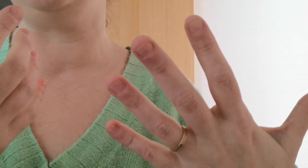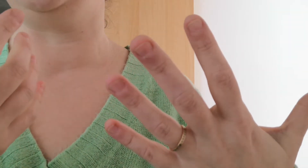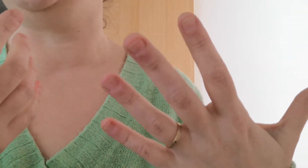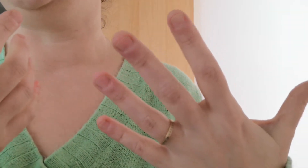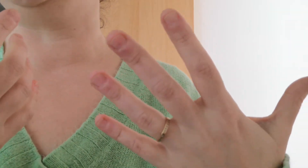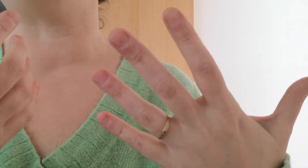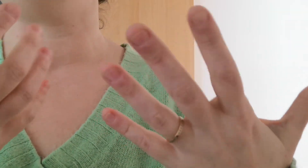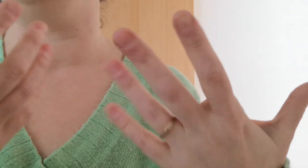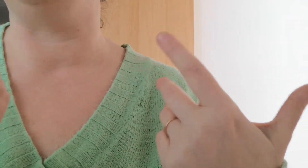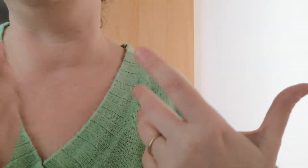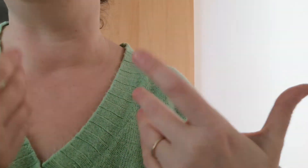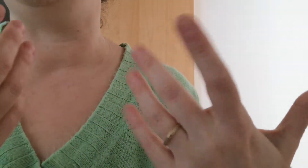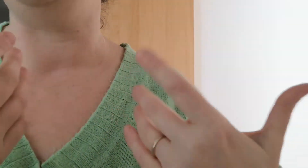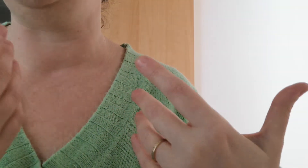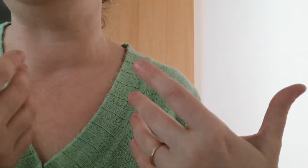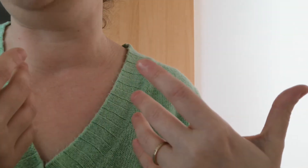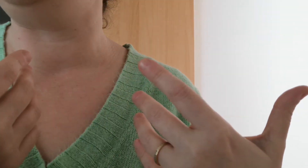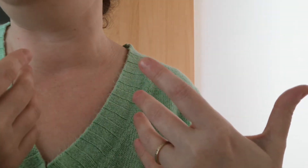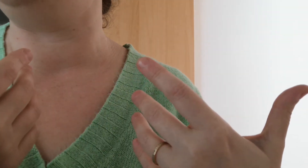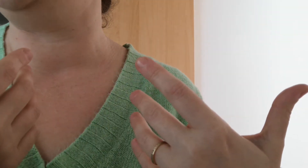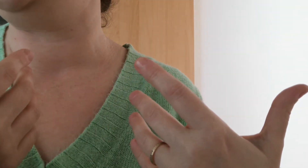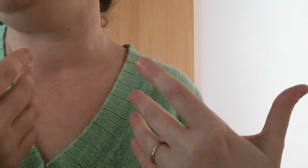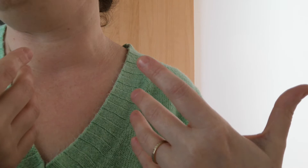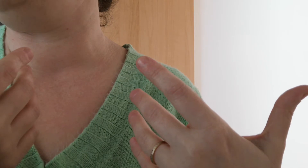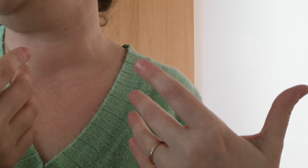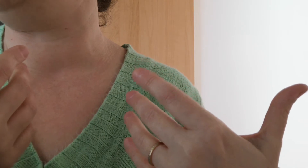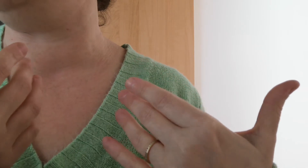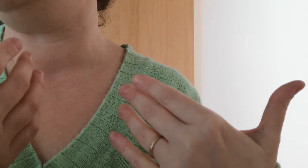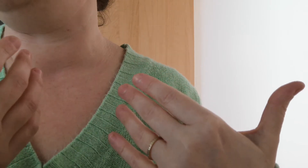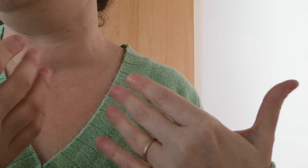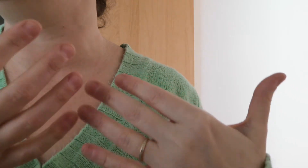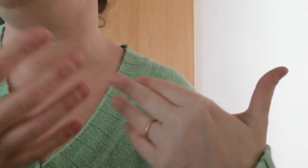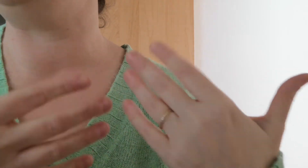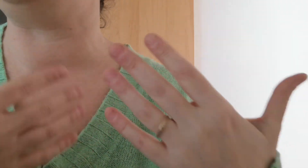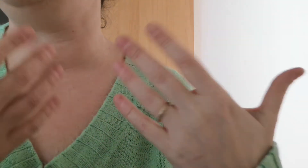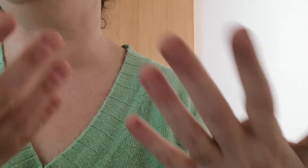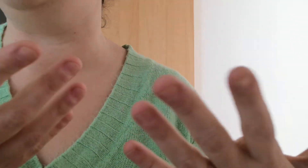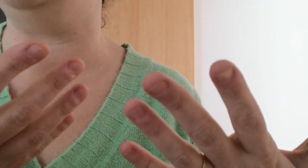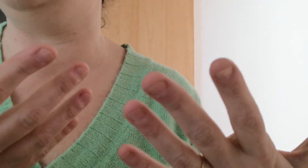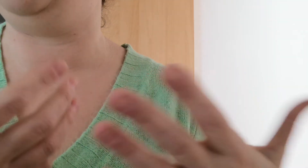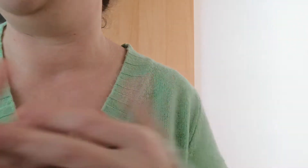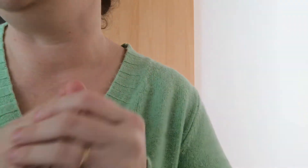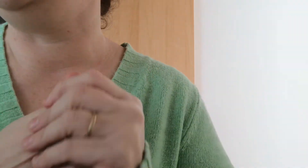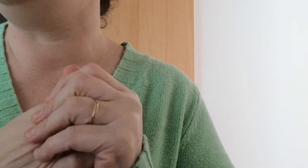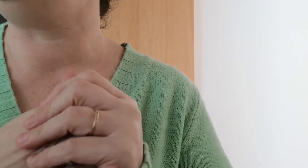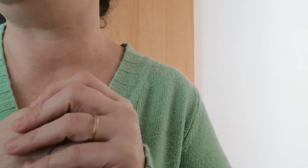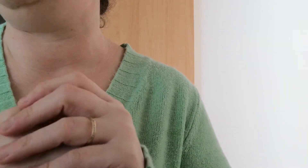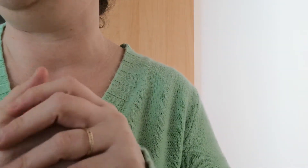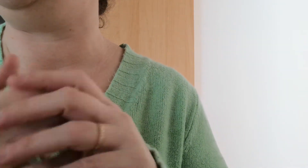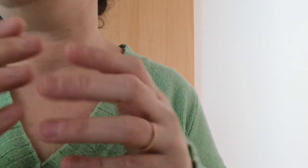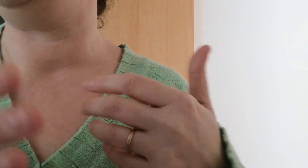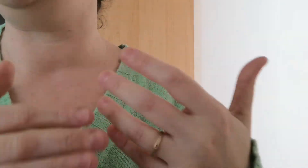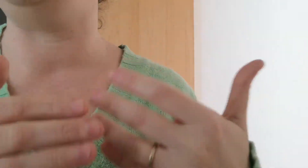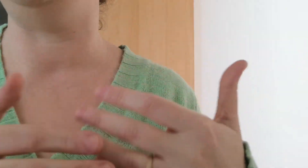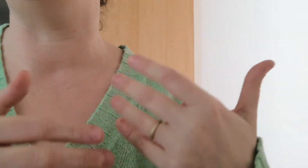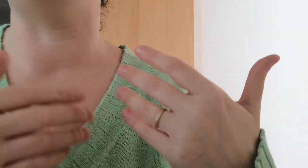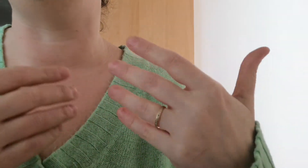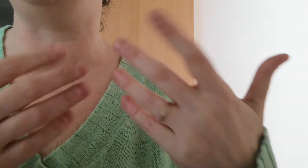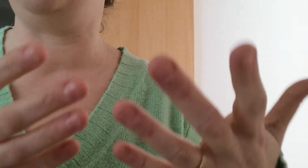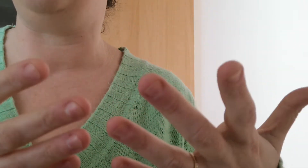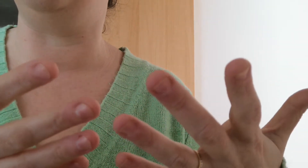oui on est payé certes pour les chats mais on dépense aussi beaucoup voilà nous ça va être un vrai investissement dans leur